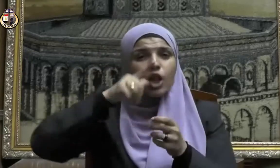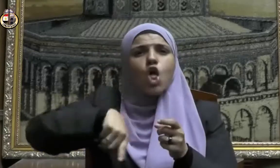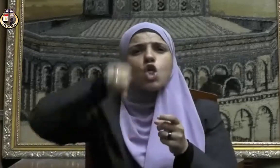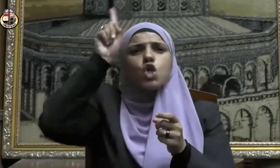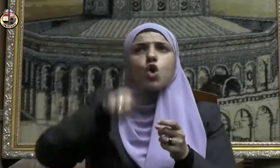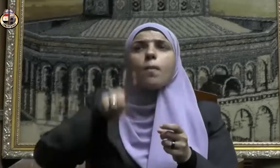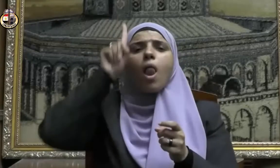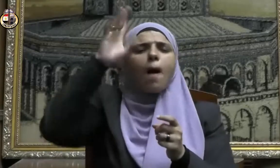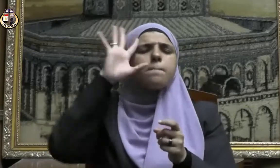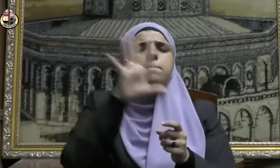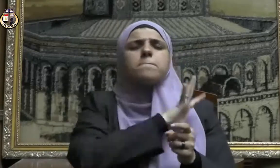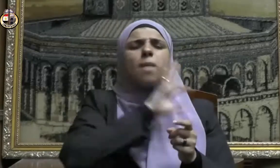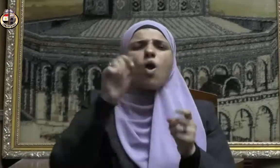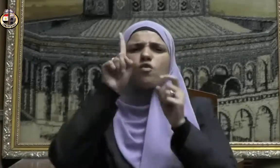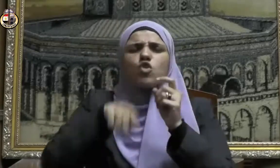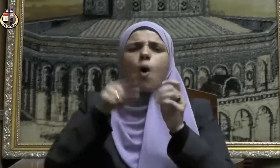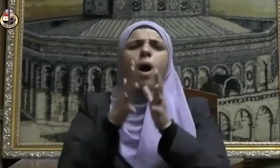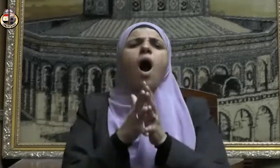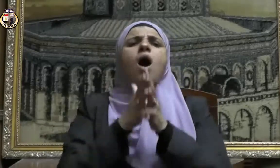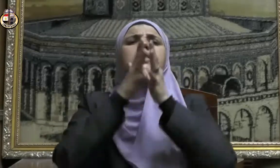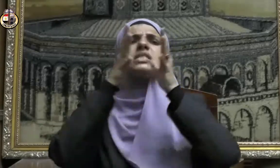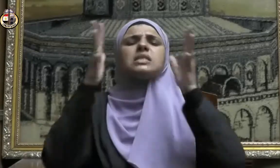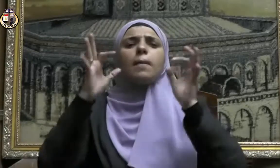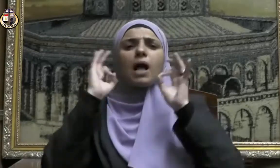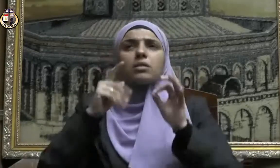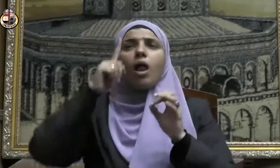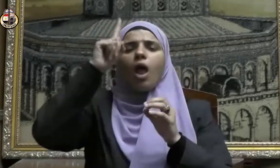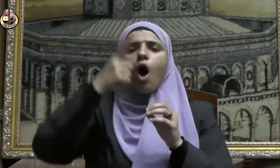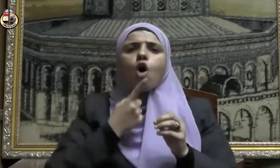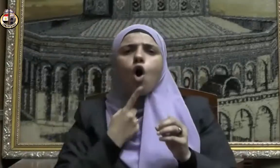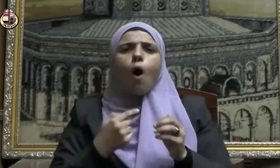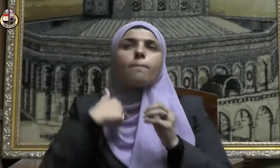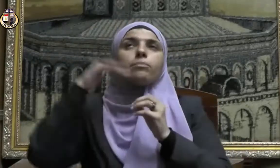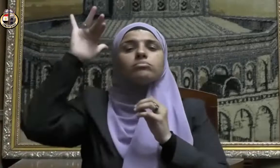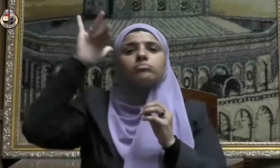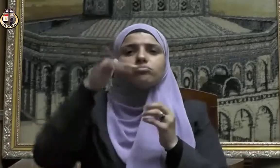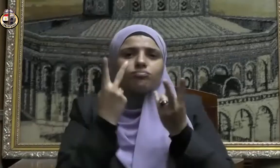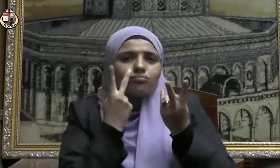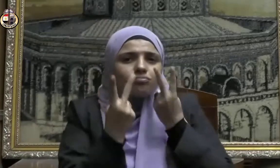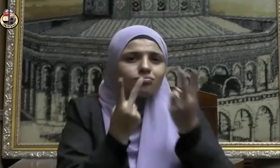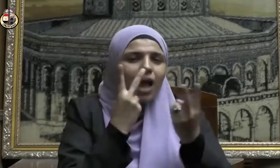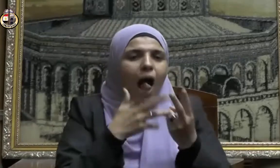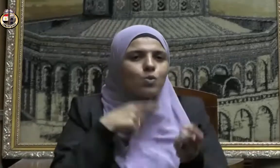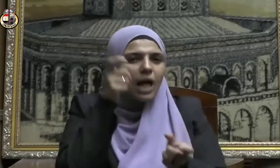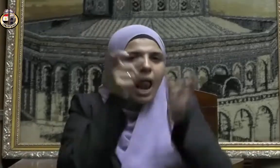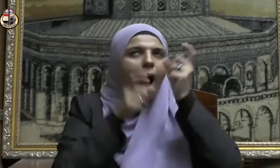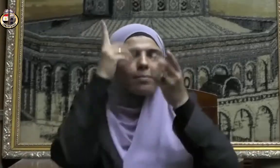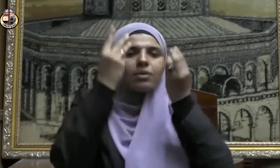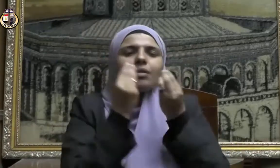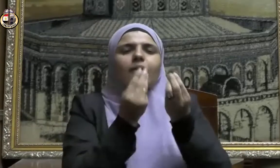الله المشهودة التي يتجلى الله عز وجل فيها على عباده